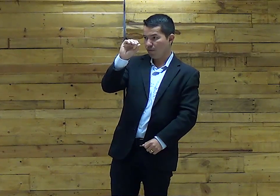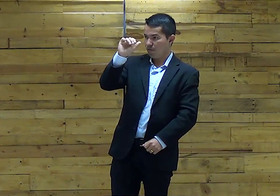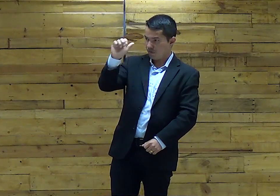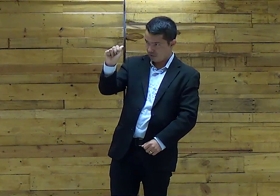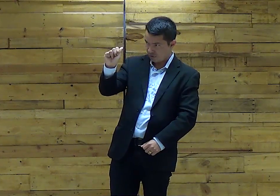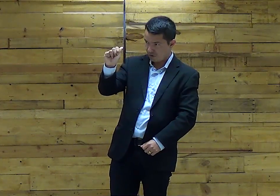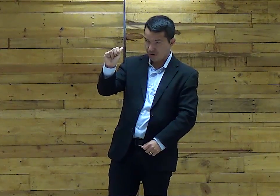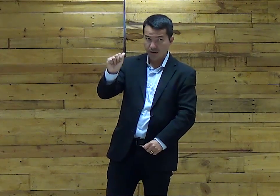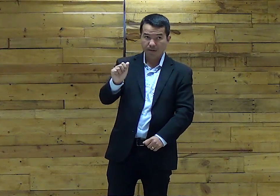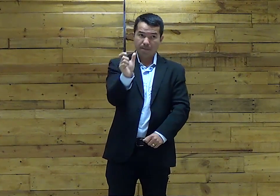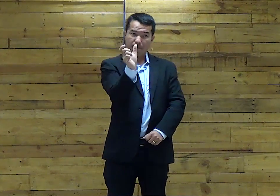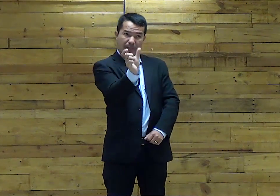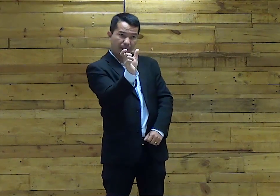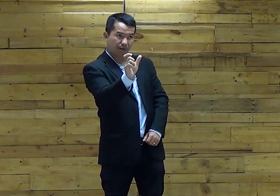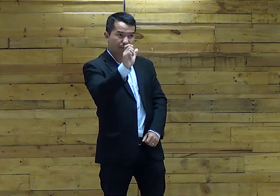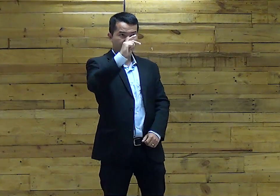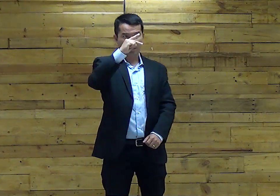A palavra Páscoa